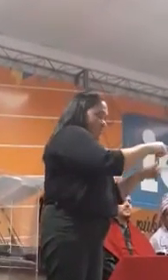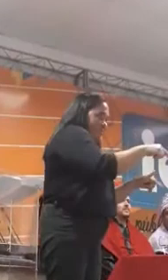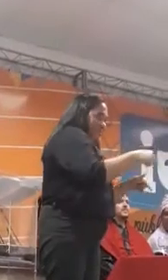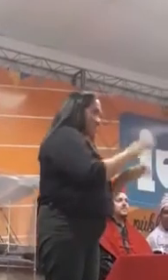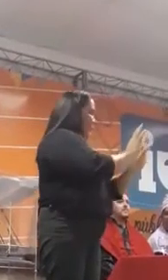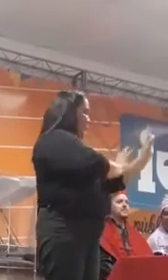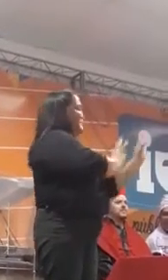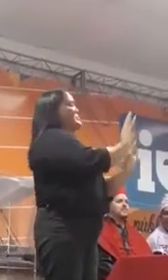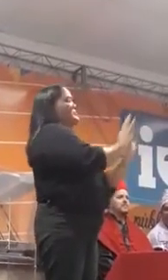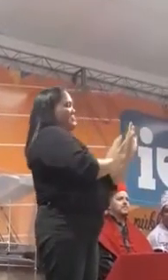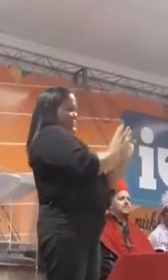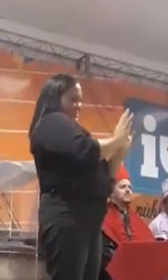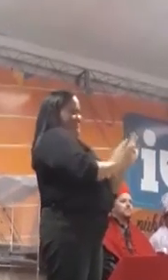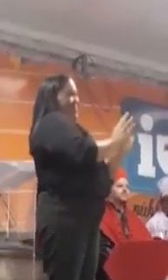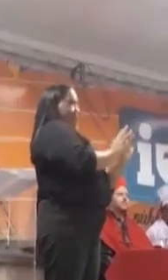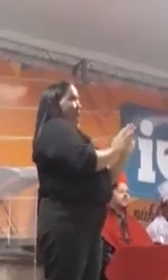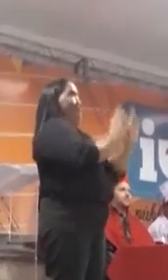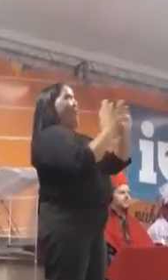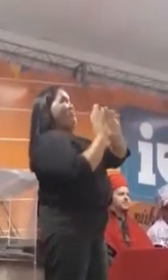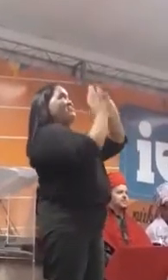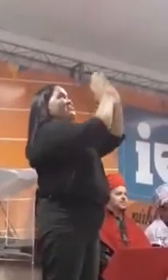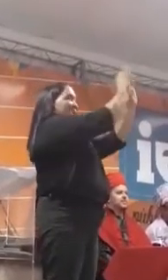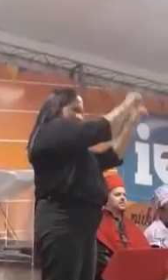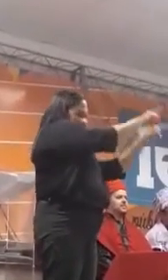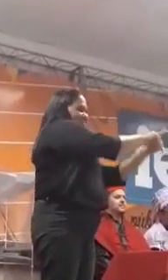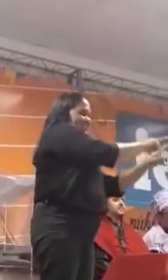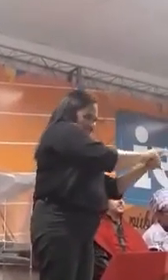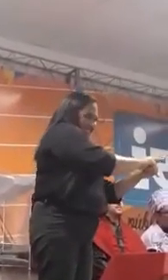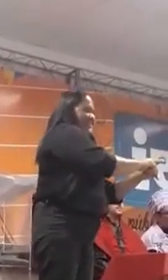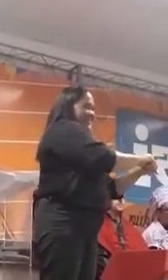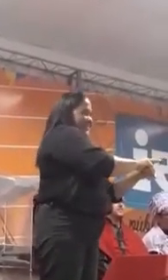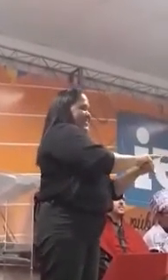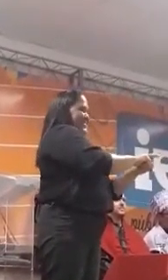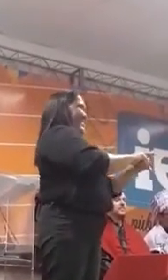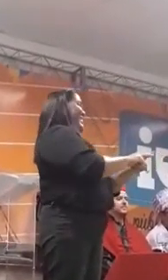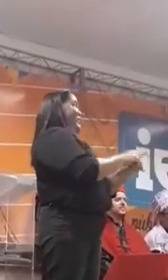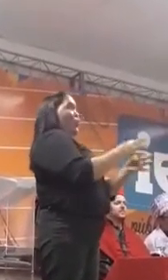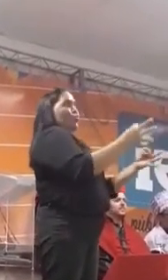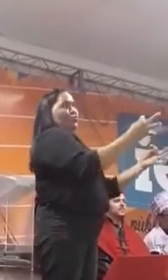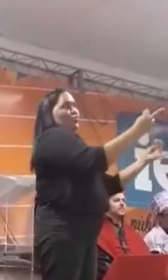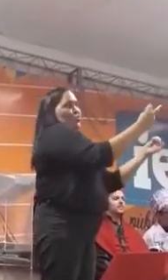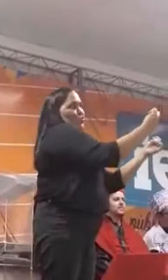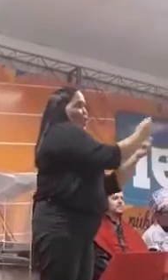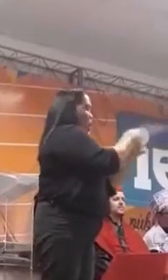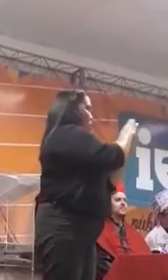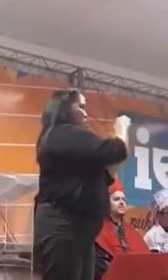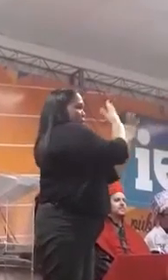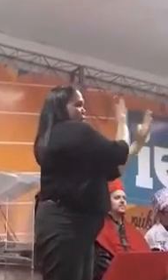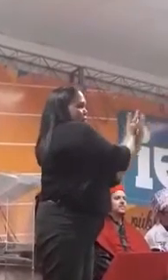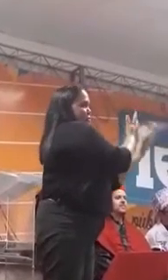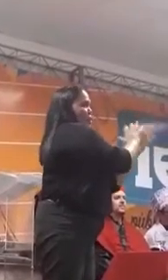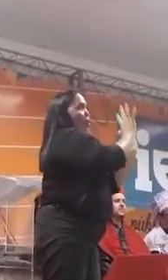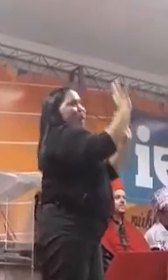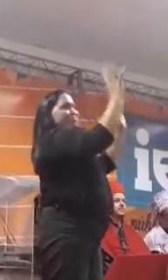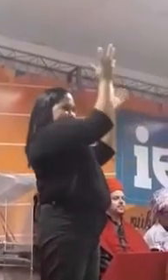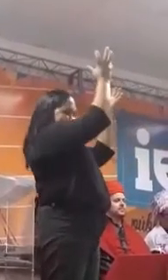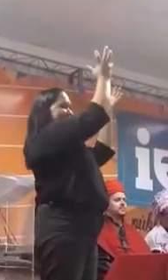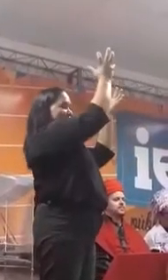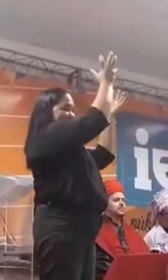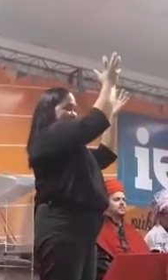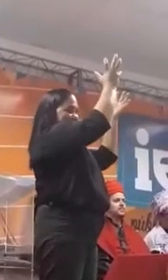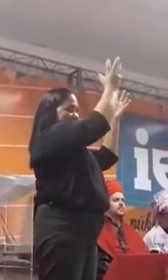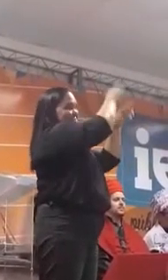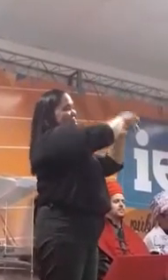no vôlei masculino. Era o período em que toda a escola estava em festa. Pode ter certeza que vai deixar muita